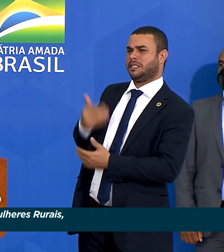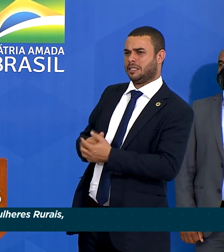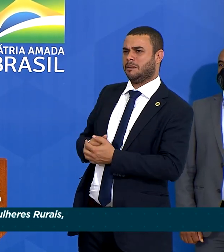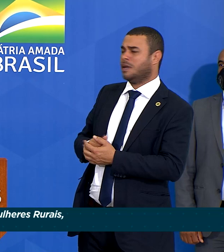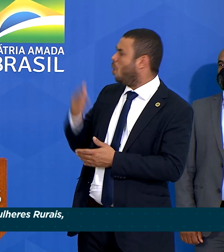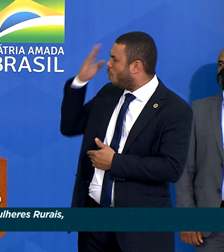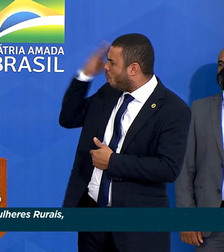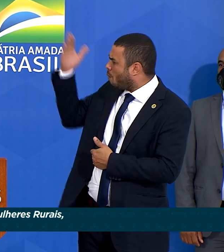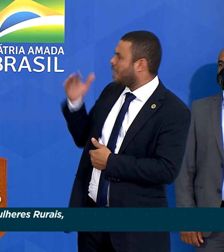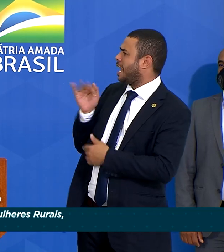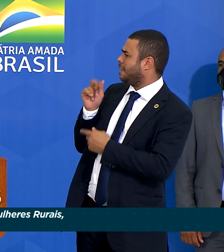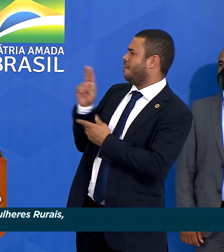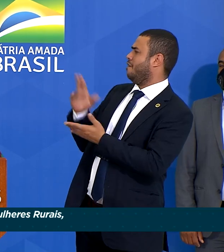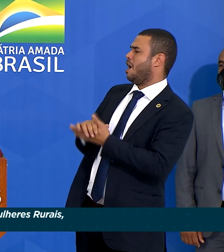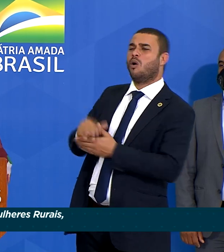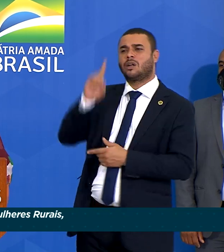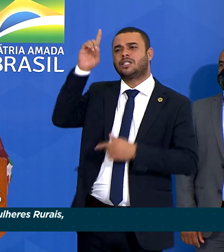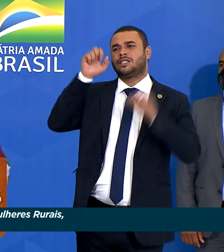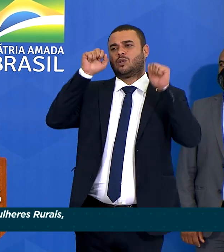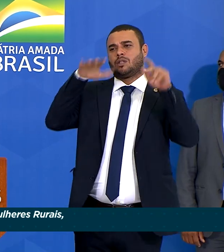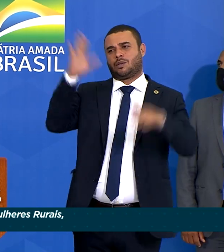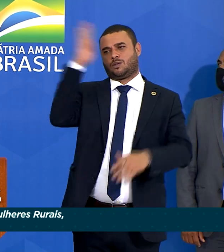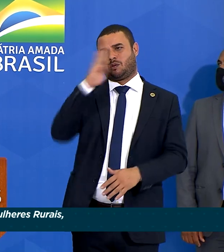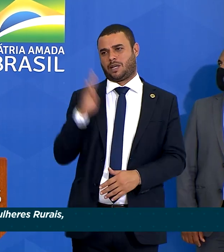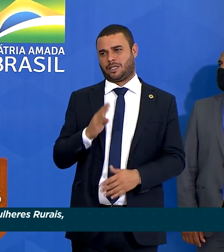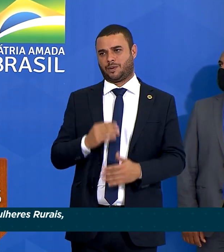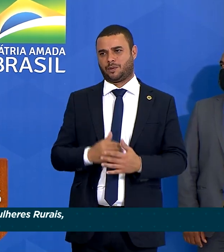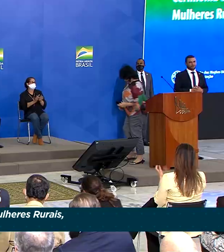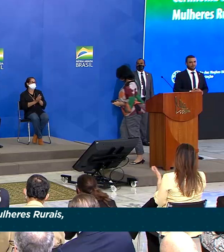Obrigada, FAO. Que Deus abençoe o Brasil.